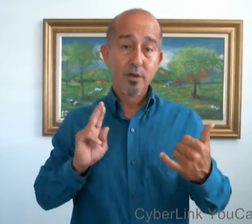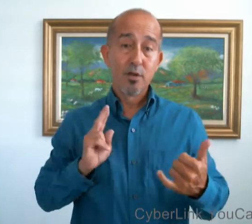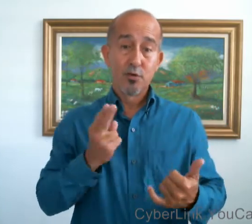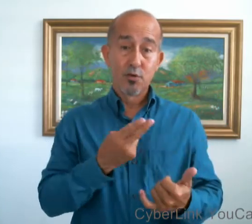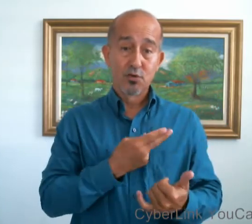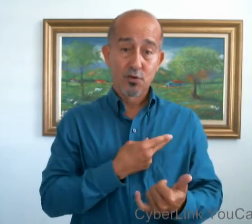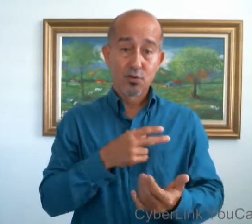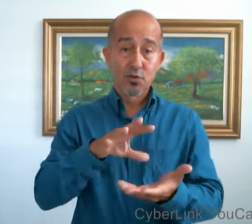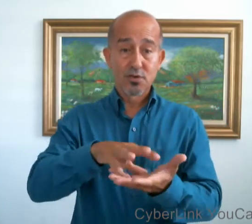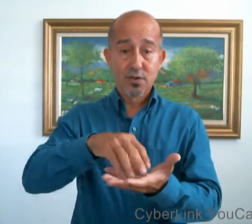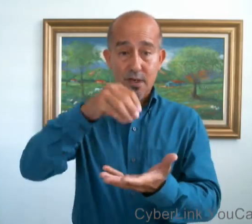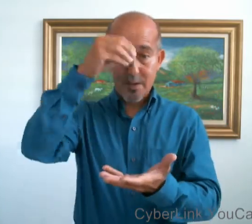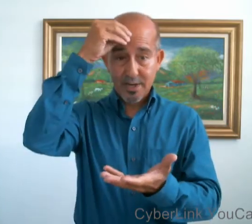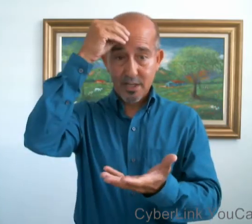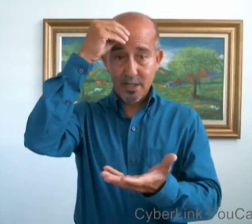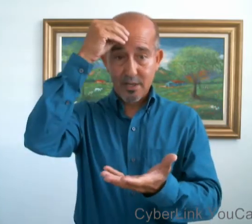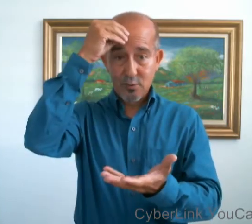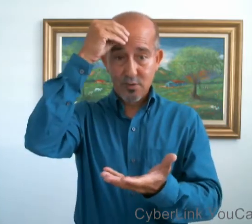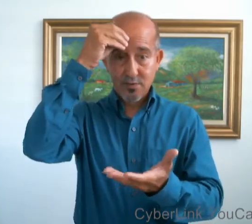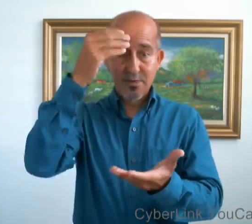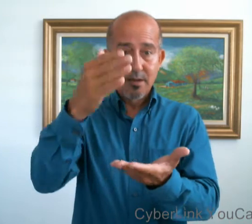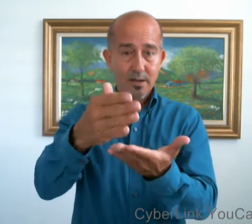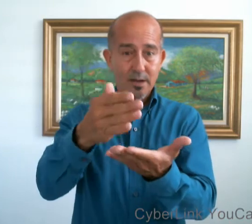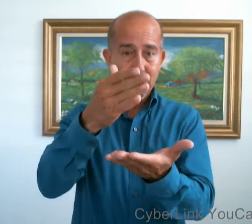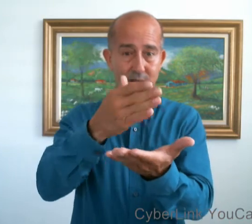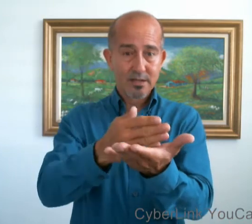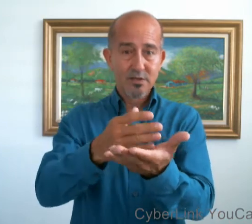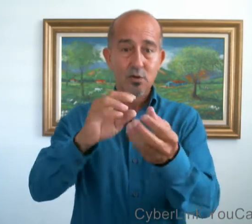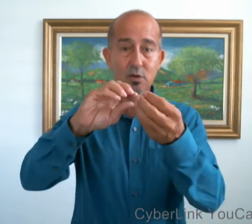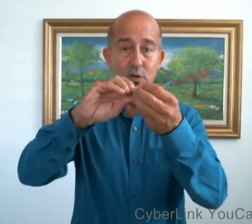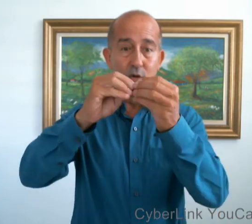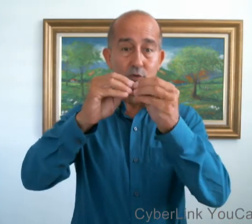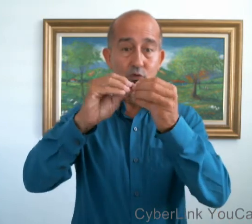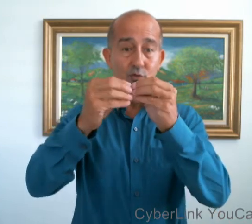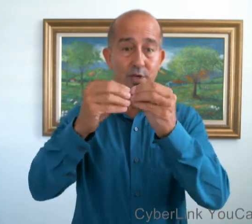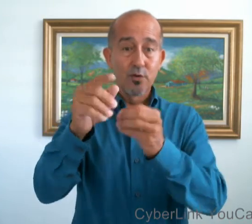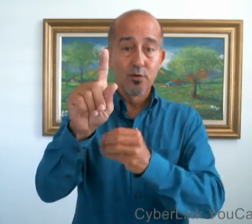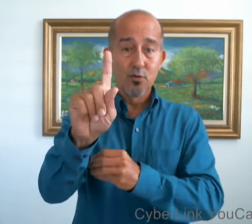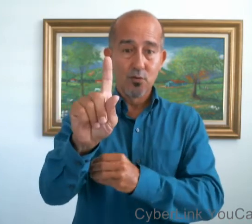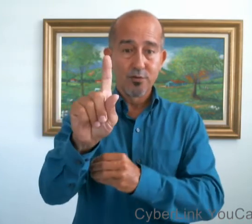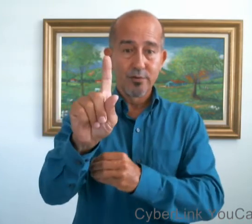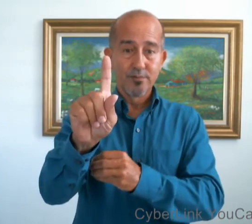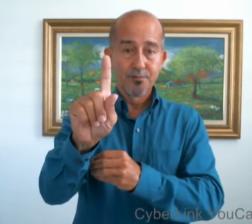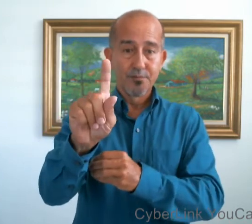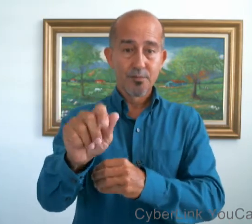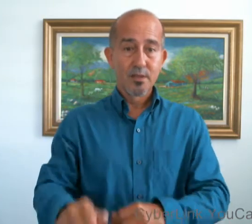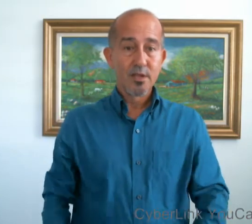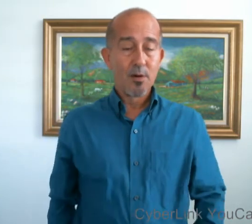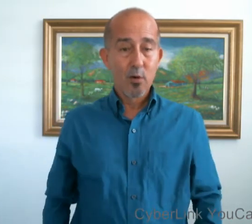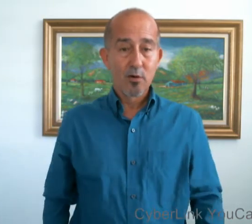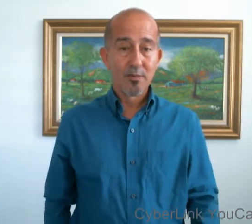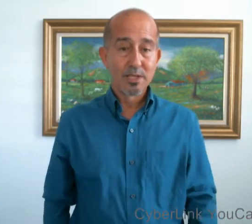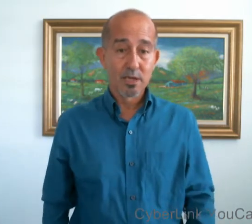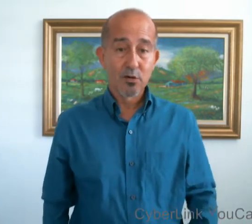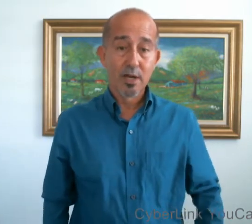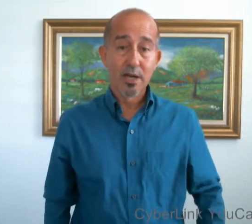nosotros aprenderemos la lección número uno. Y vamos a comenzar con el